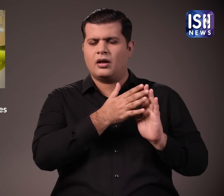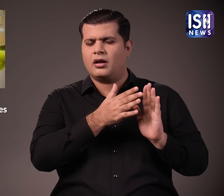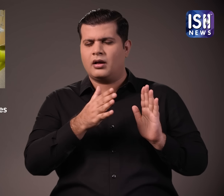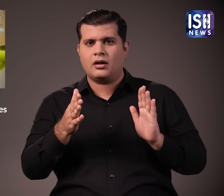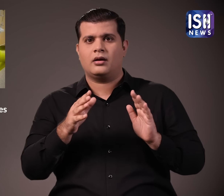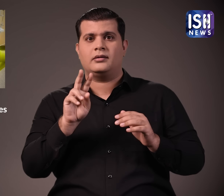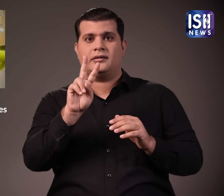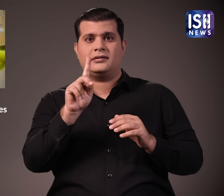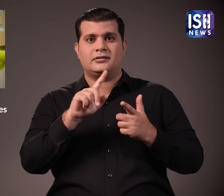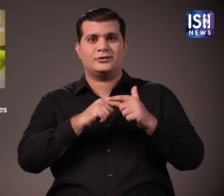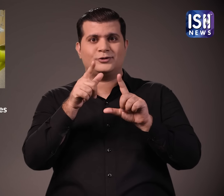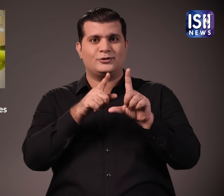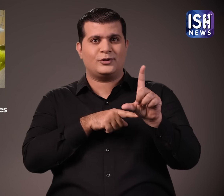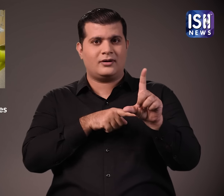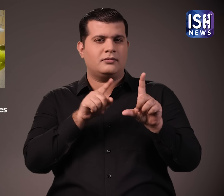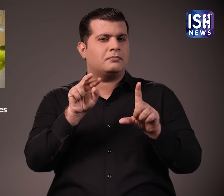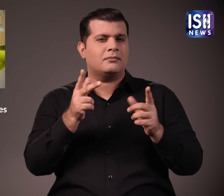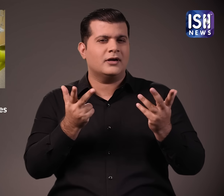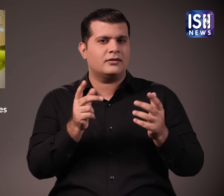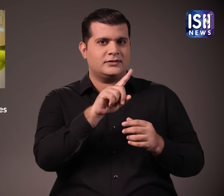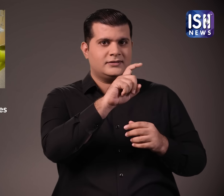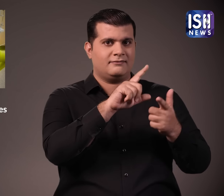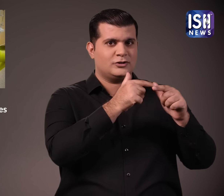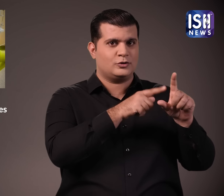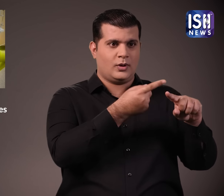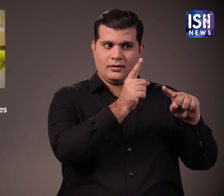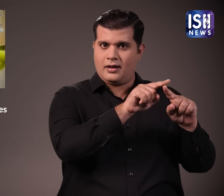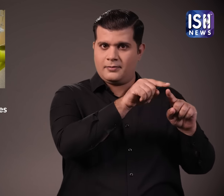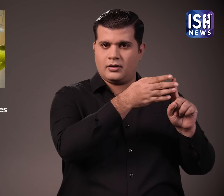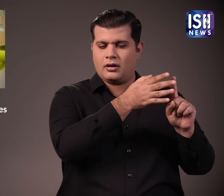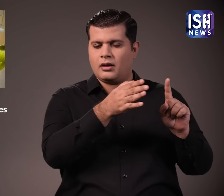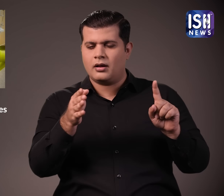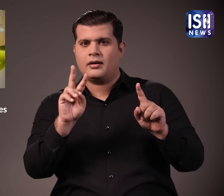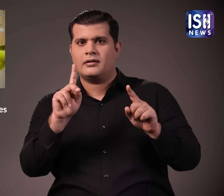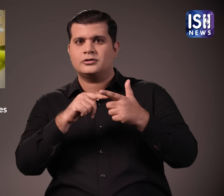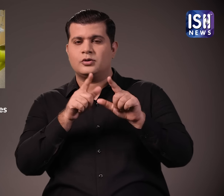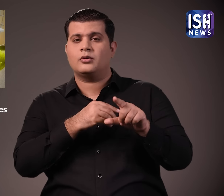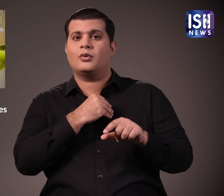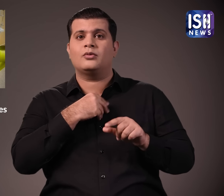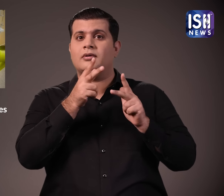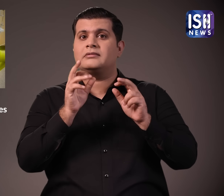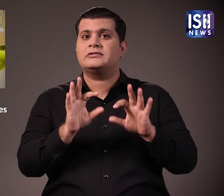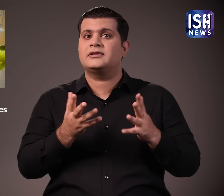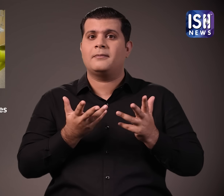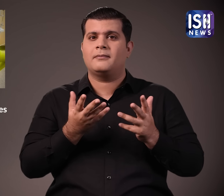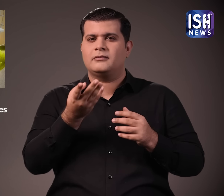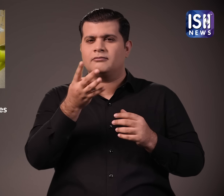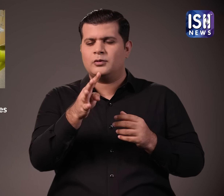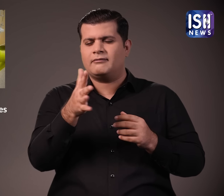17 जुलाई को हुई घटना के बाद 21 जुलाई को जास्मिन ने अपनी इंस्टाग्राम स्टोरी